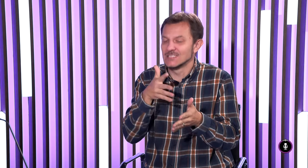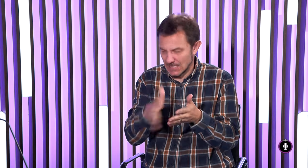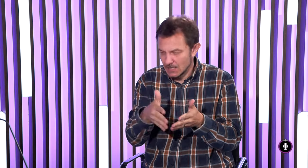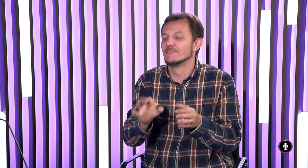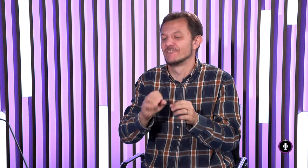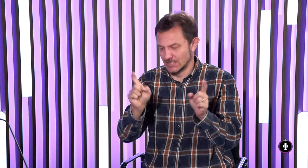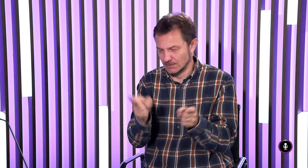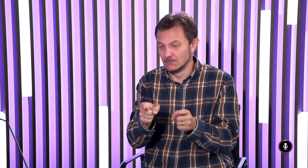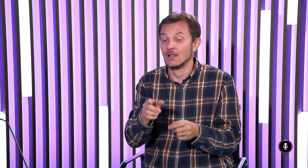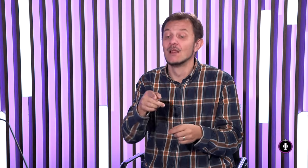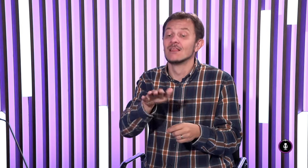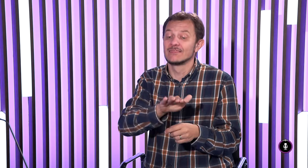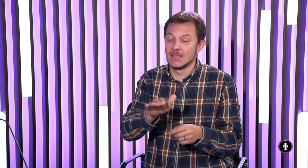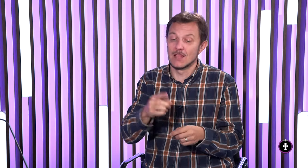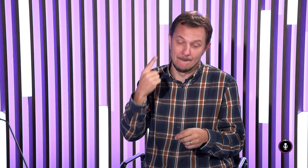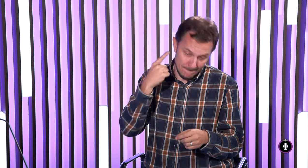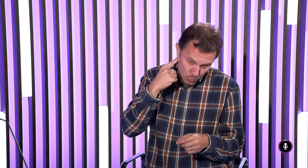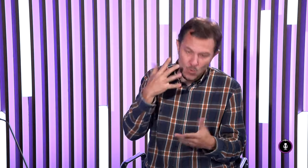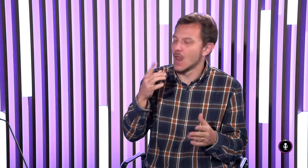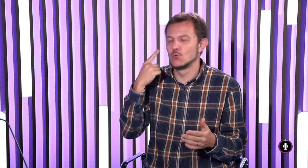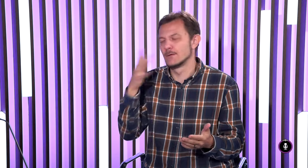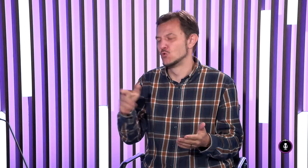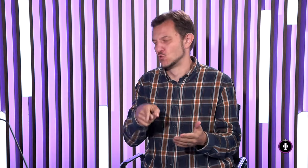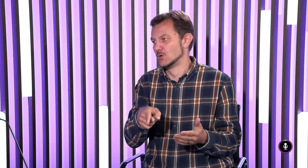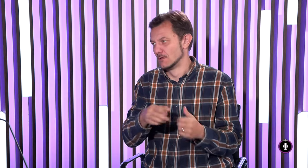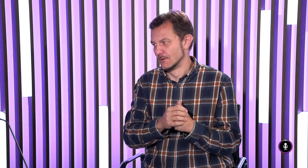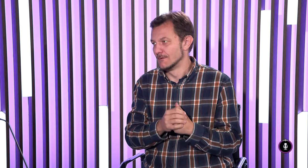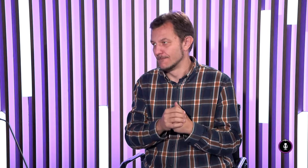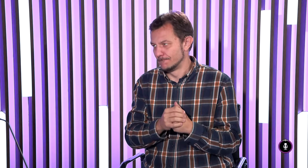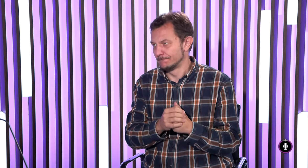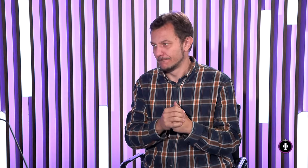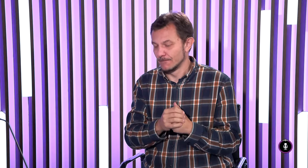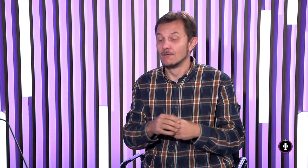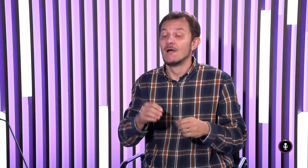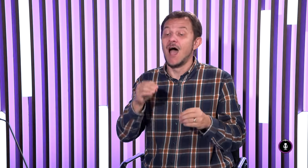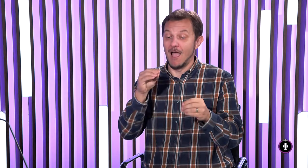screening a vďaka tomuto screeningu sa dá zistiť, či to detiatko je počujúce nepočujúce.